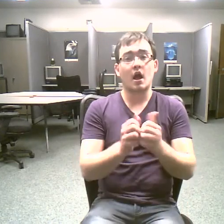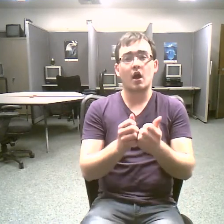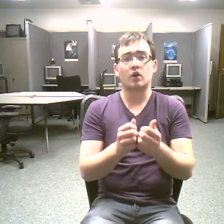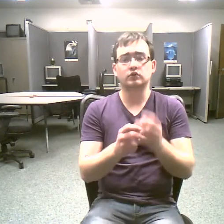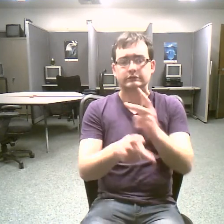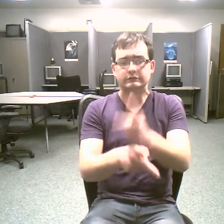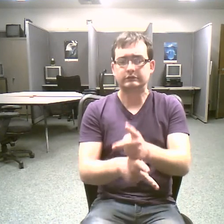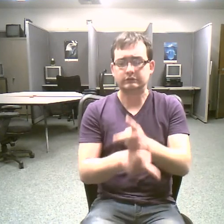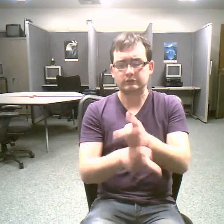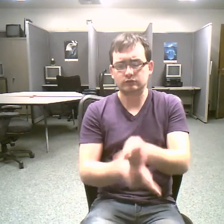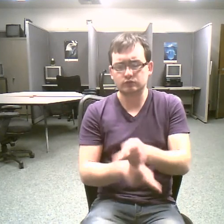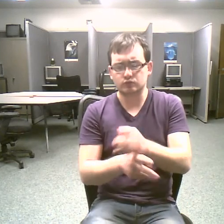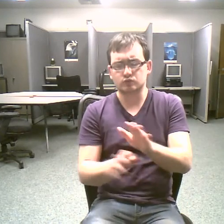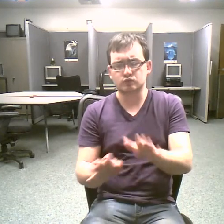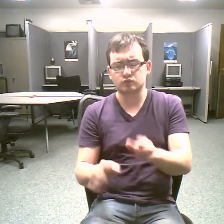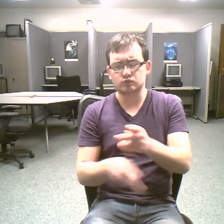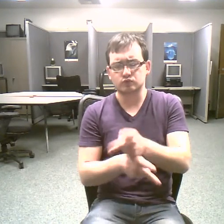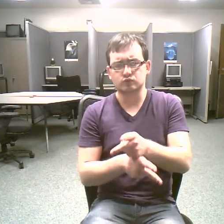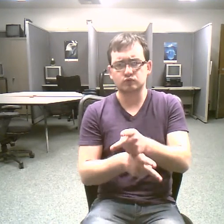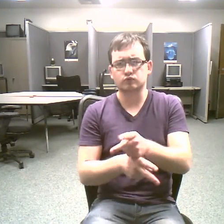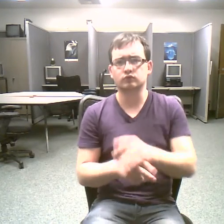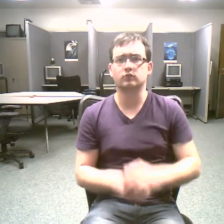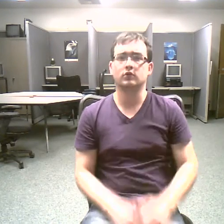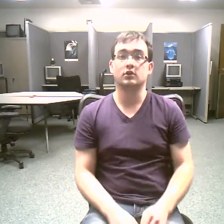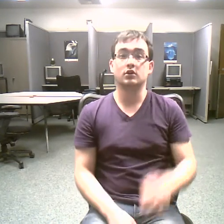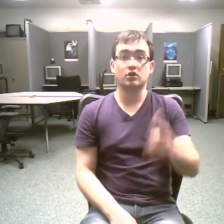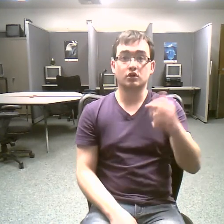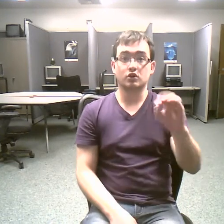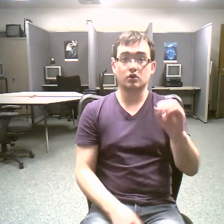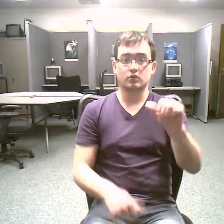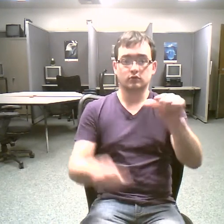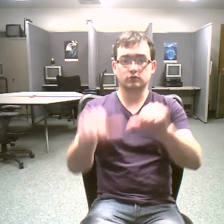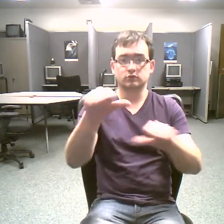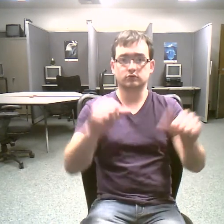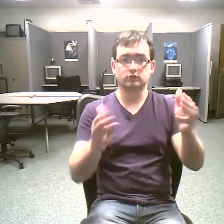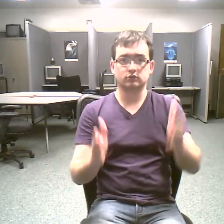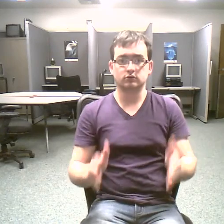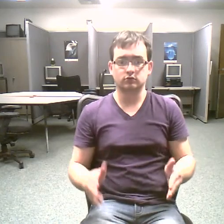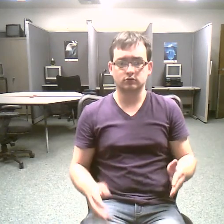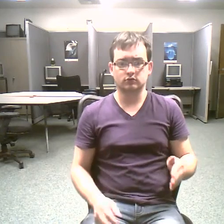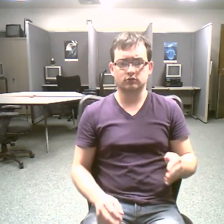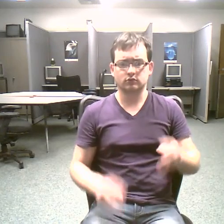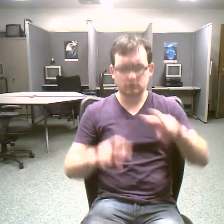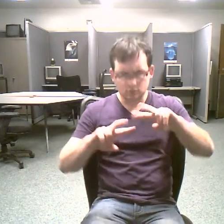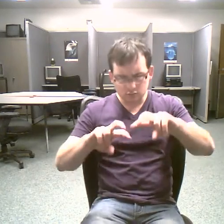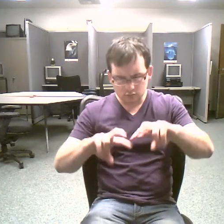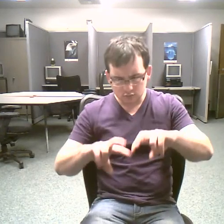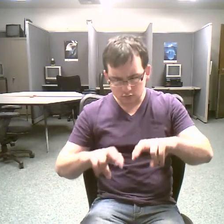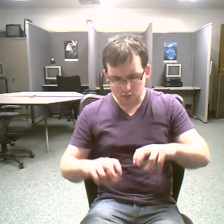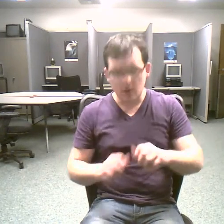geoscientists investigate earth and how it's systemed they study earth and space